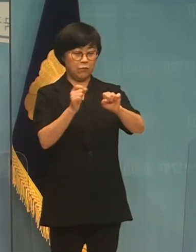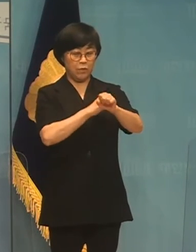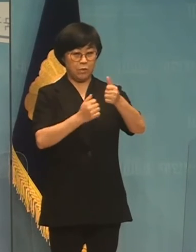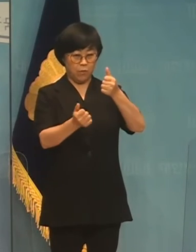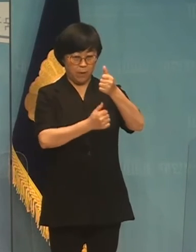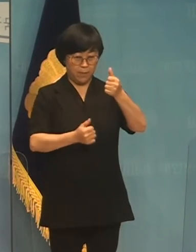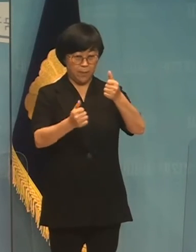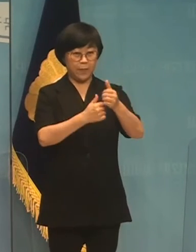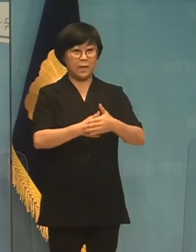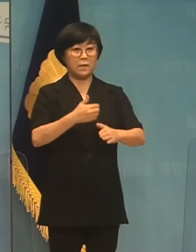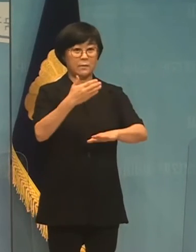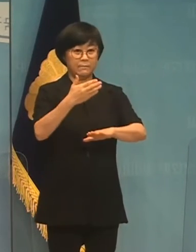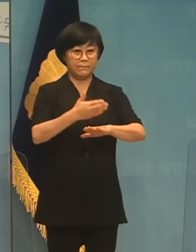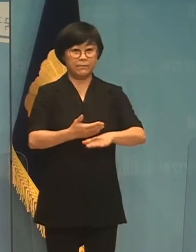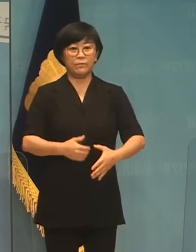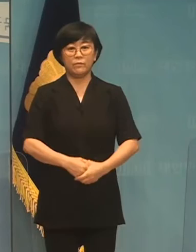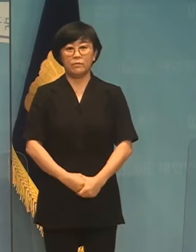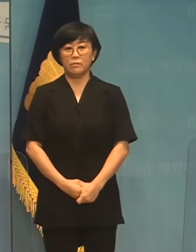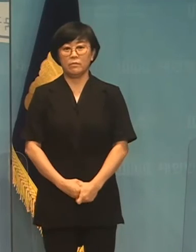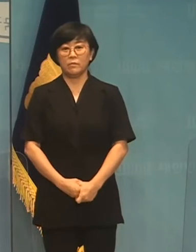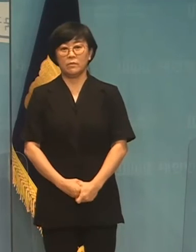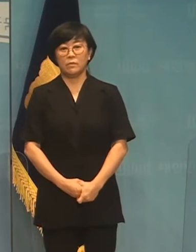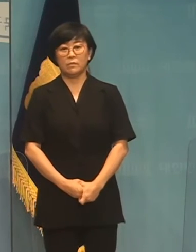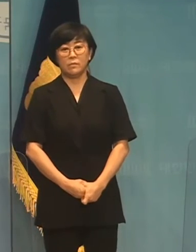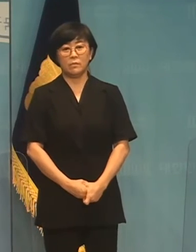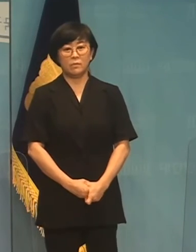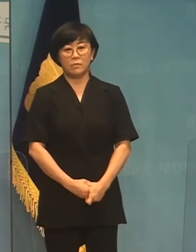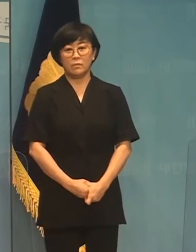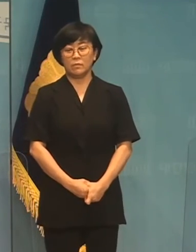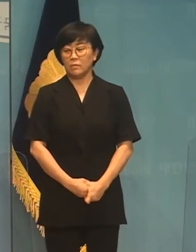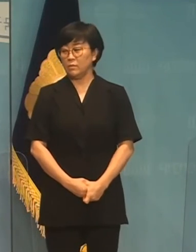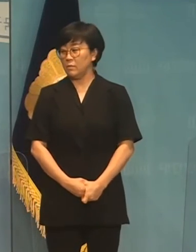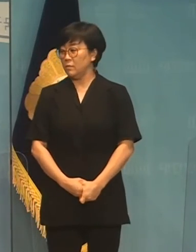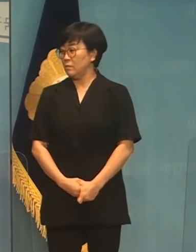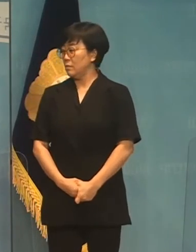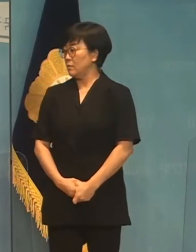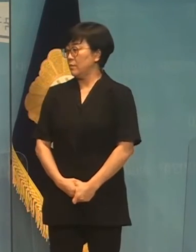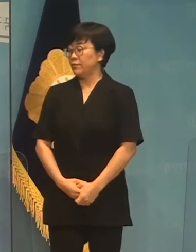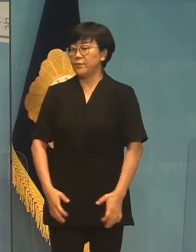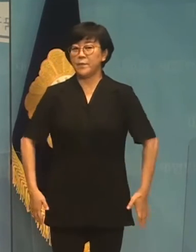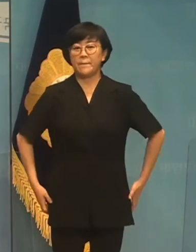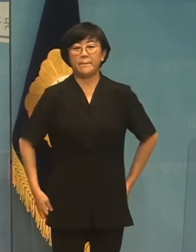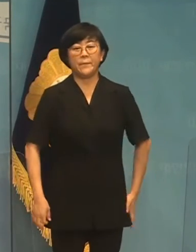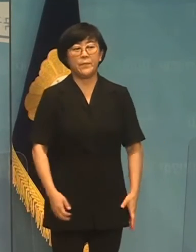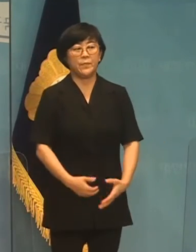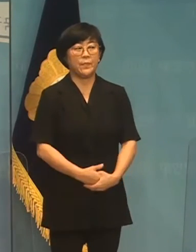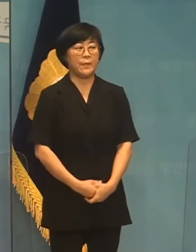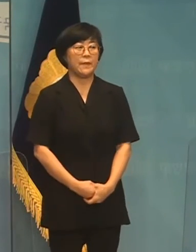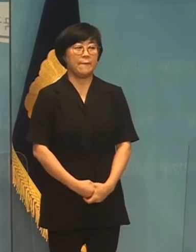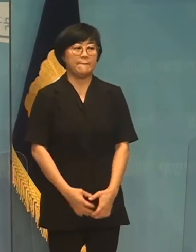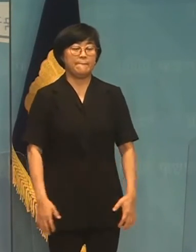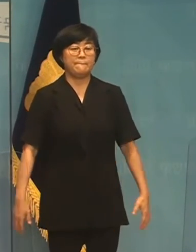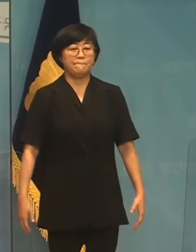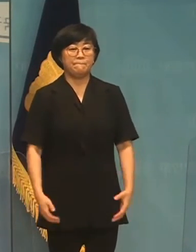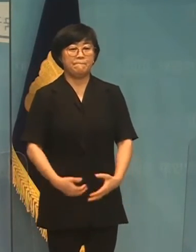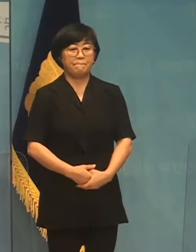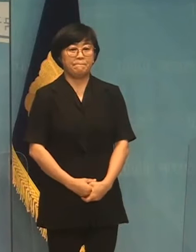감사합니다. 저 혹시 죄송한데요. 한 번만 더 해주실 수 있습니다. 저게 느껴와서 죄송합니다.